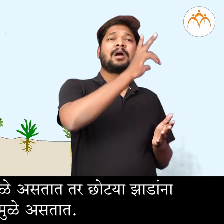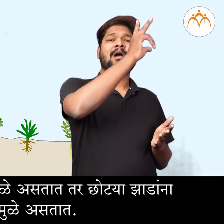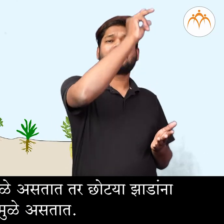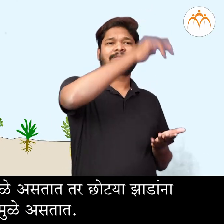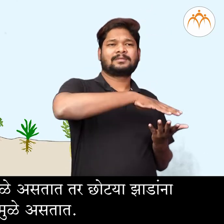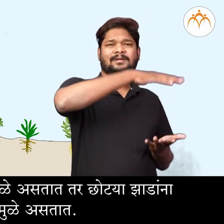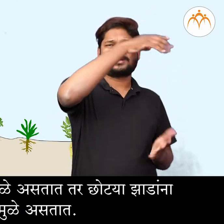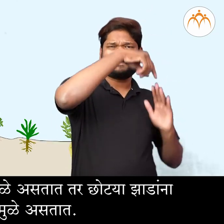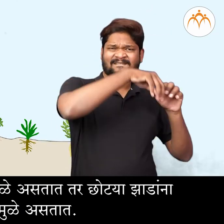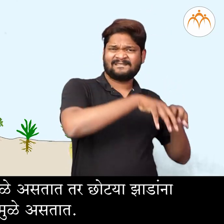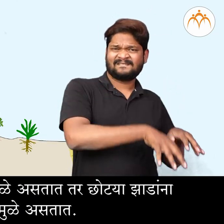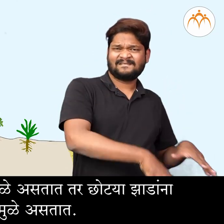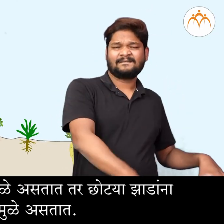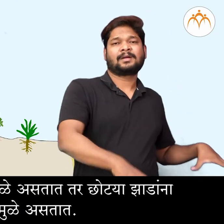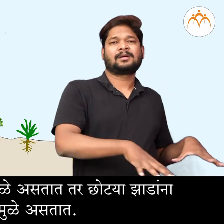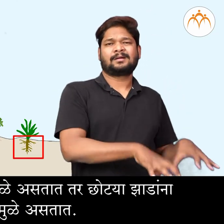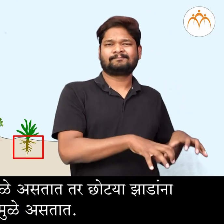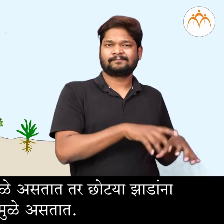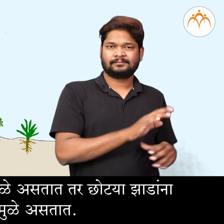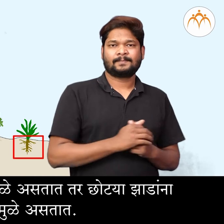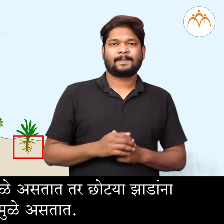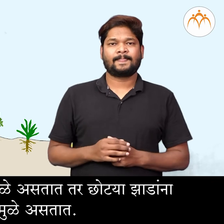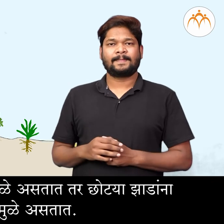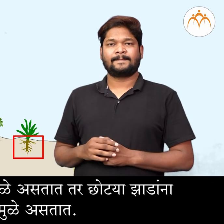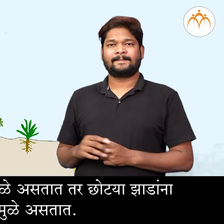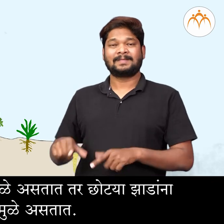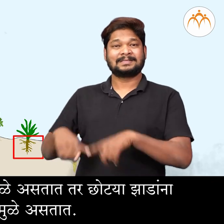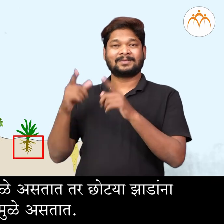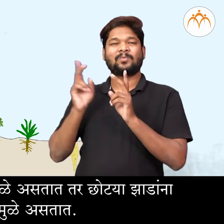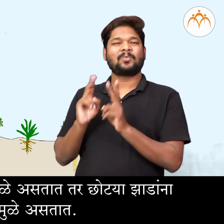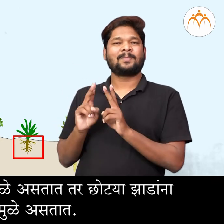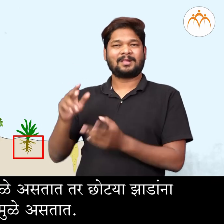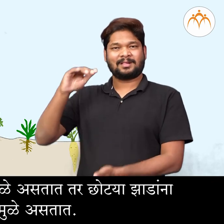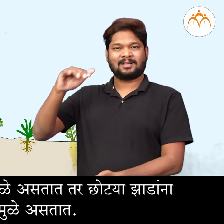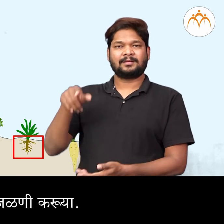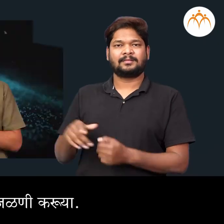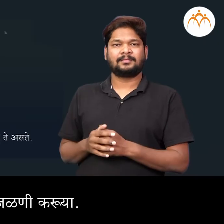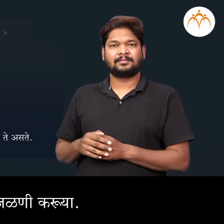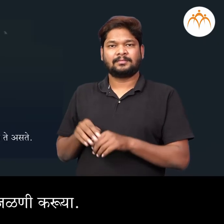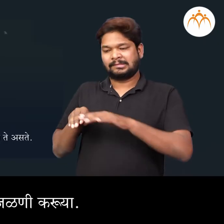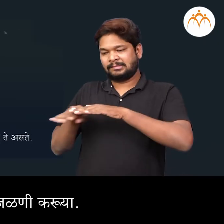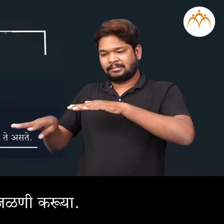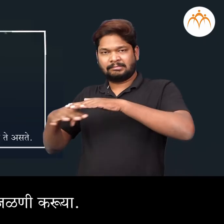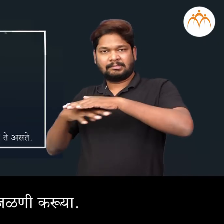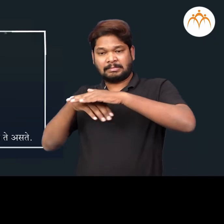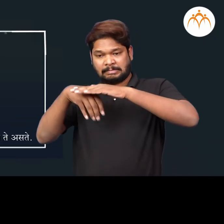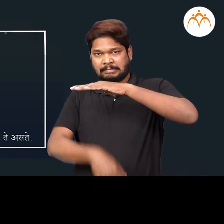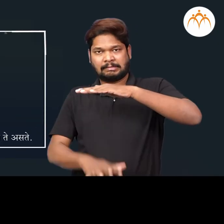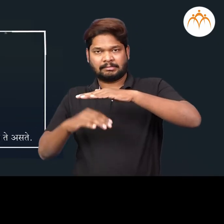सोटमूल आसता तर छोट्या जहडानना तंतुमई मुल आसता थुड़ी उज़ाणी करुया सोटमूल